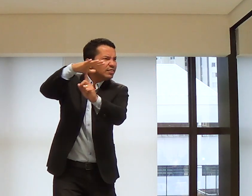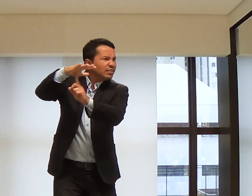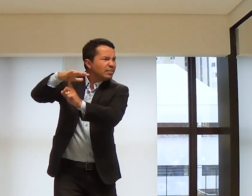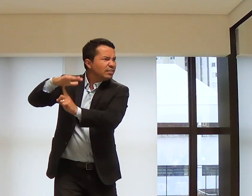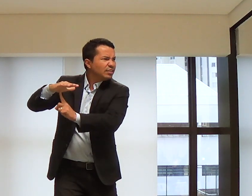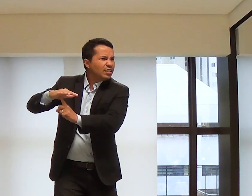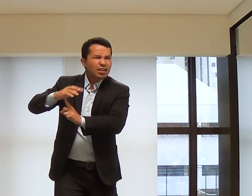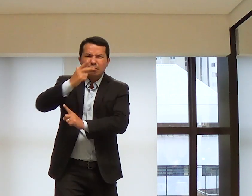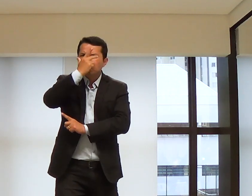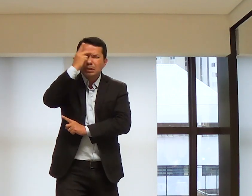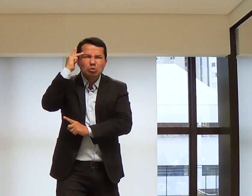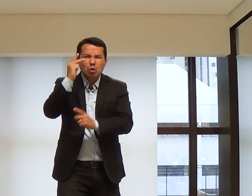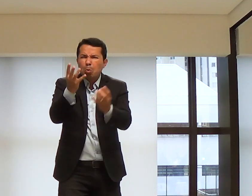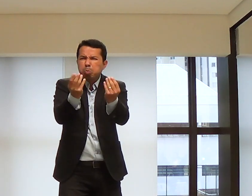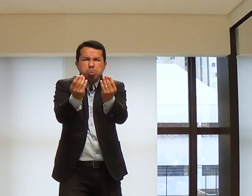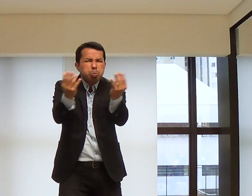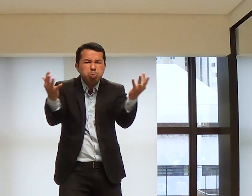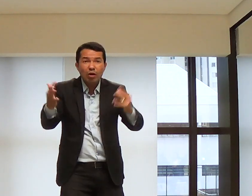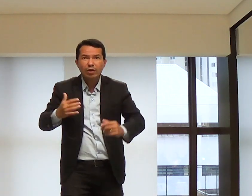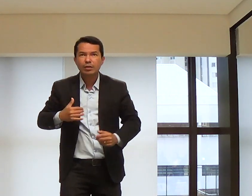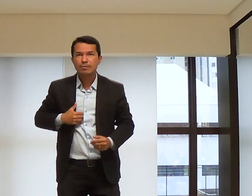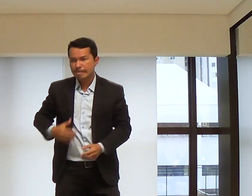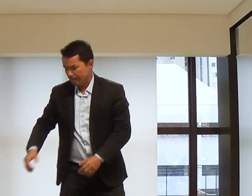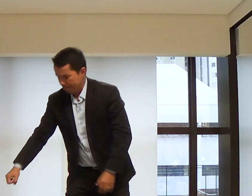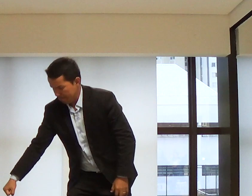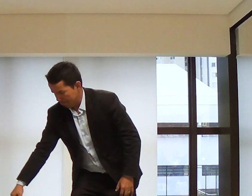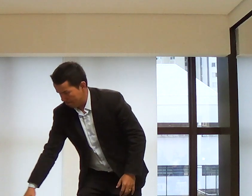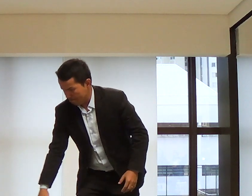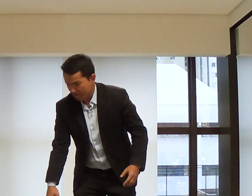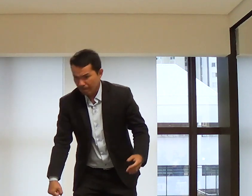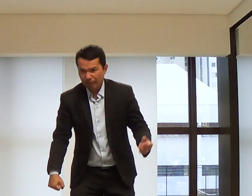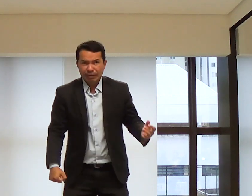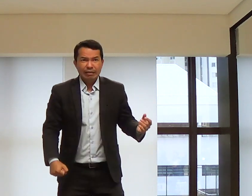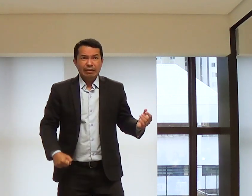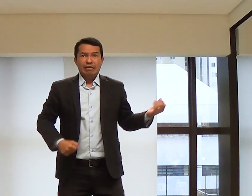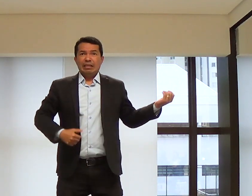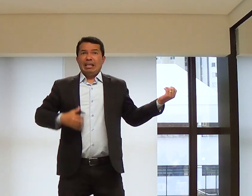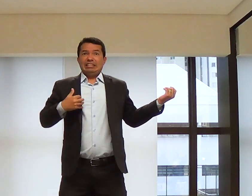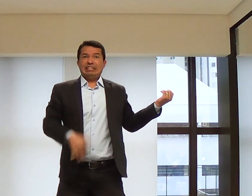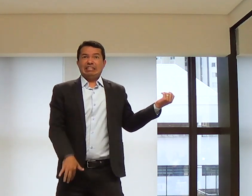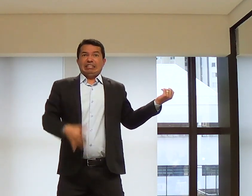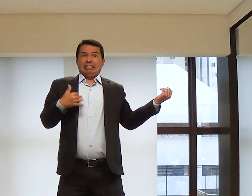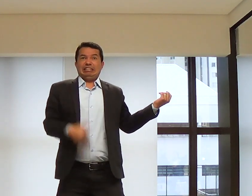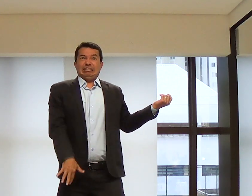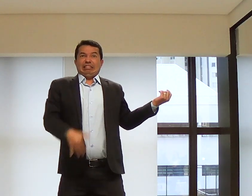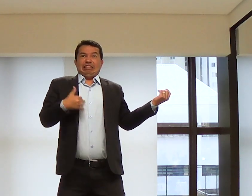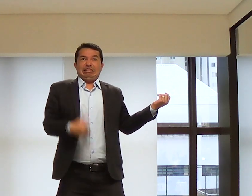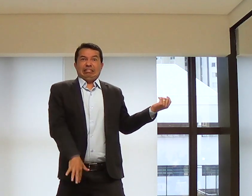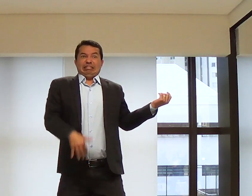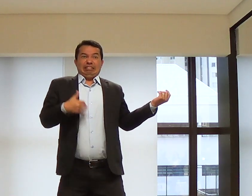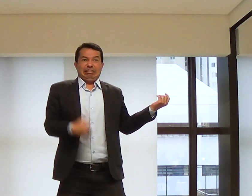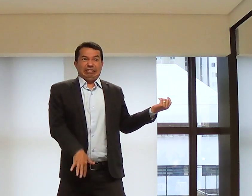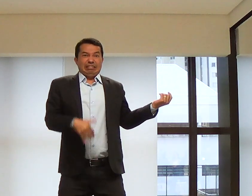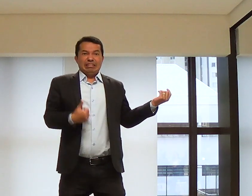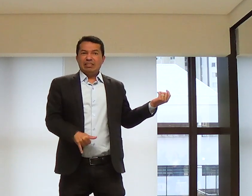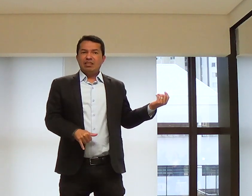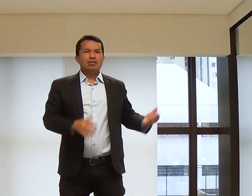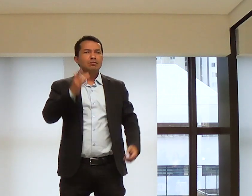na feira também. Um monte de gente lá. Eu puxava ali alguma coisa. Eu tocava uma